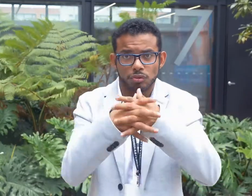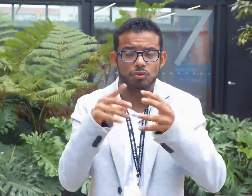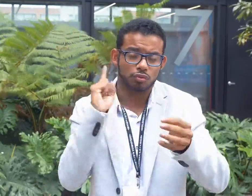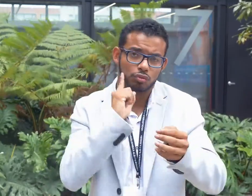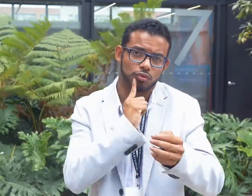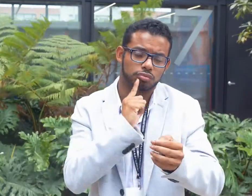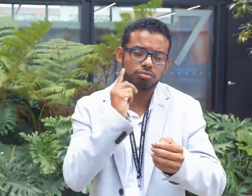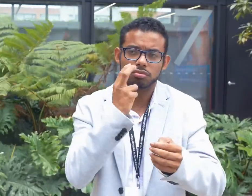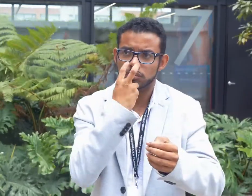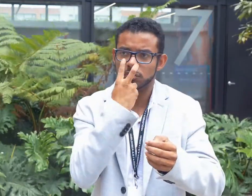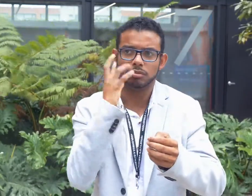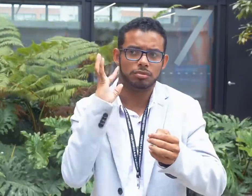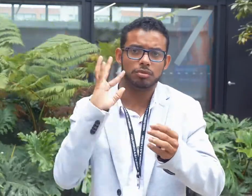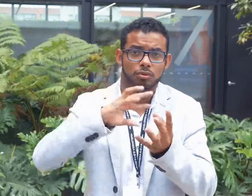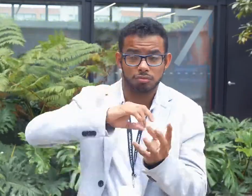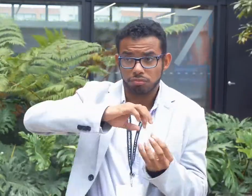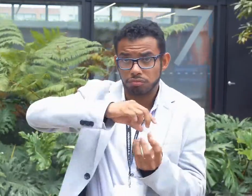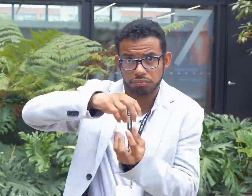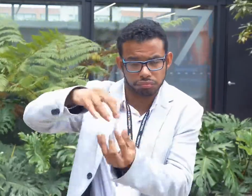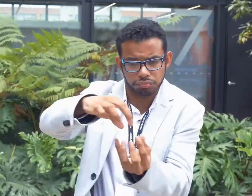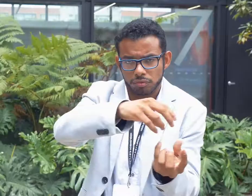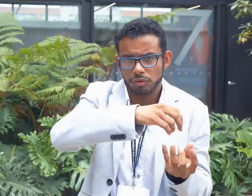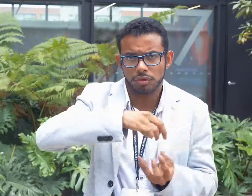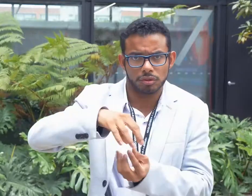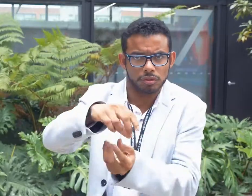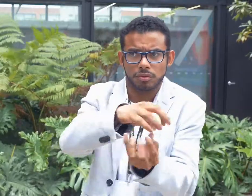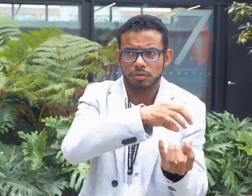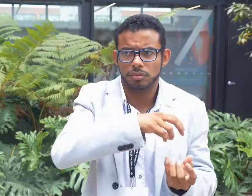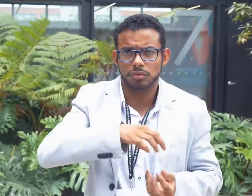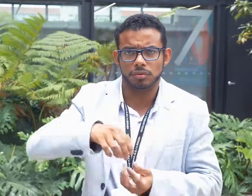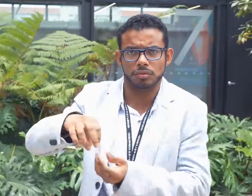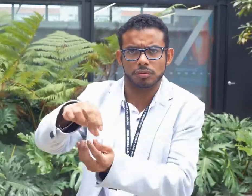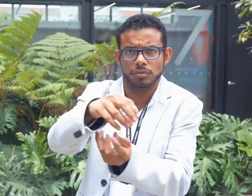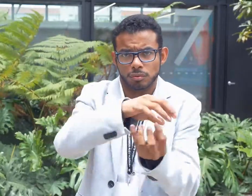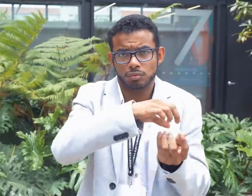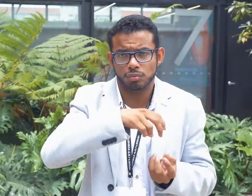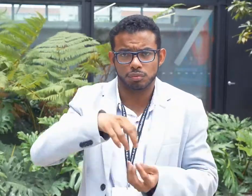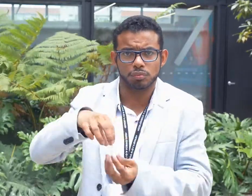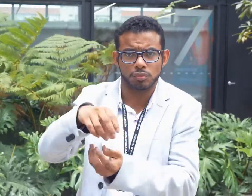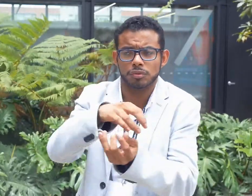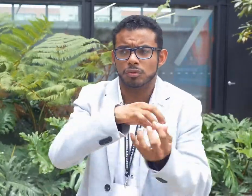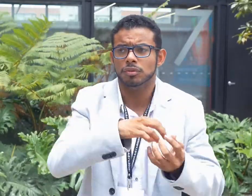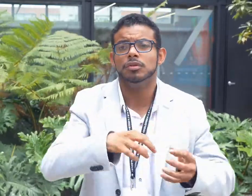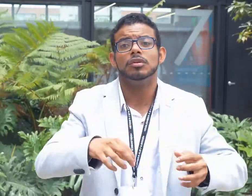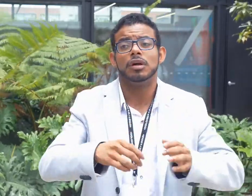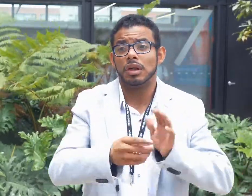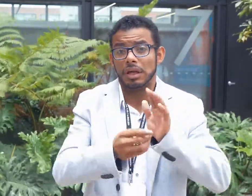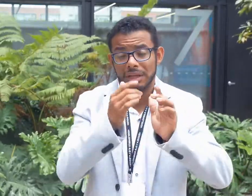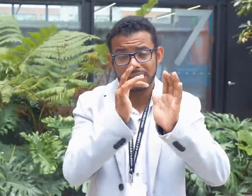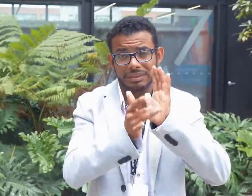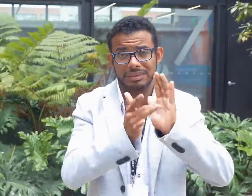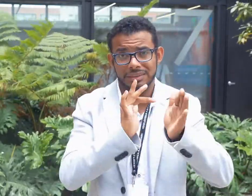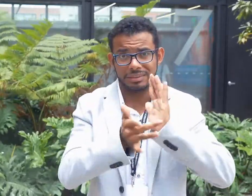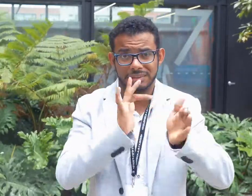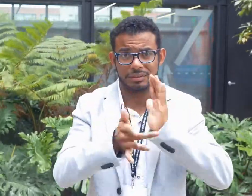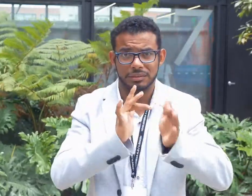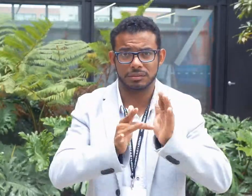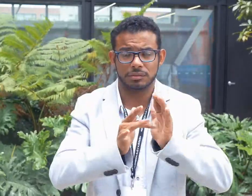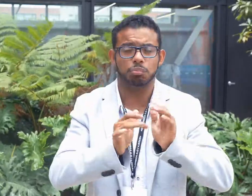El curso que yo realicé fue el de participación e inclusión en el ecosistema digital. Es muy importante para el futuro tener